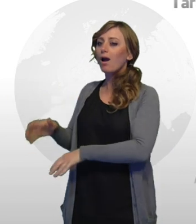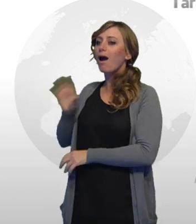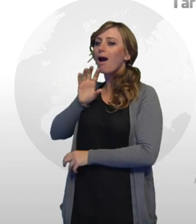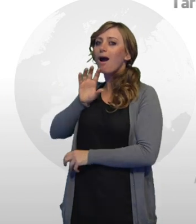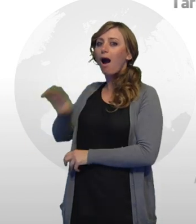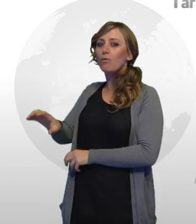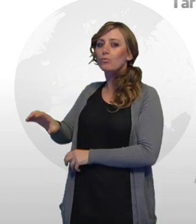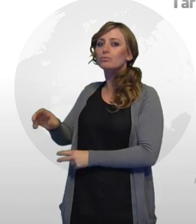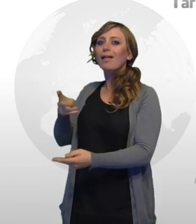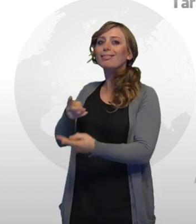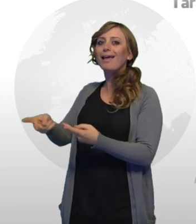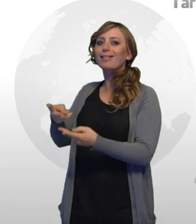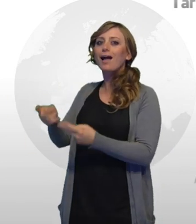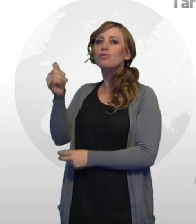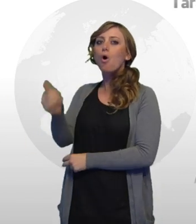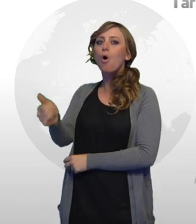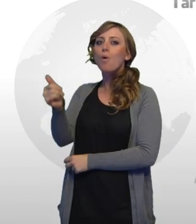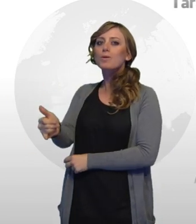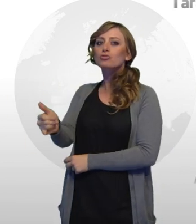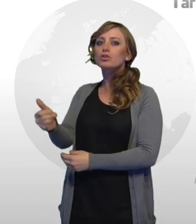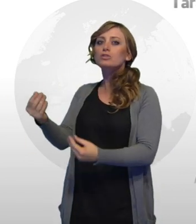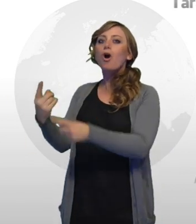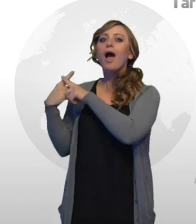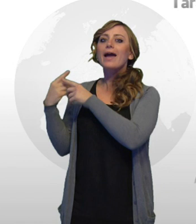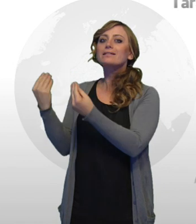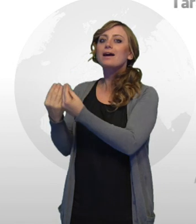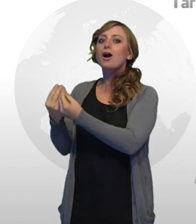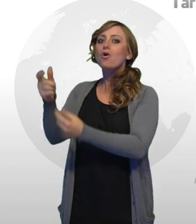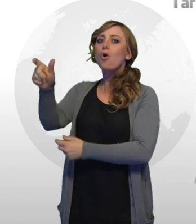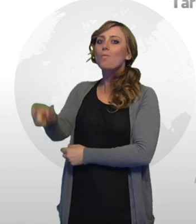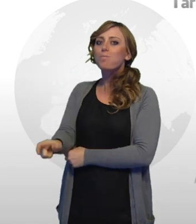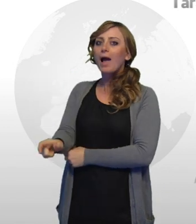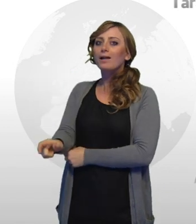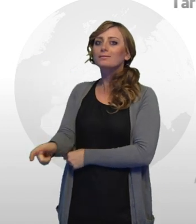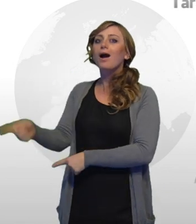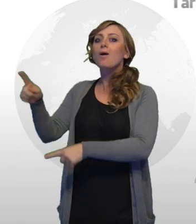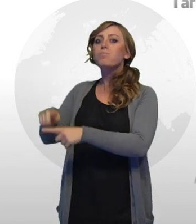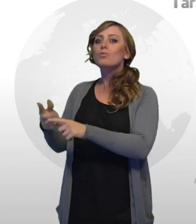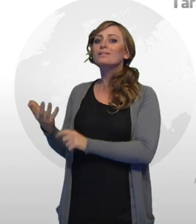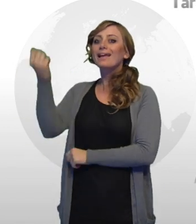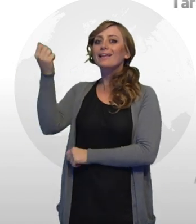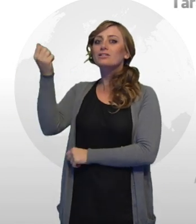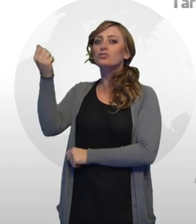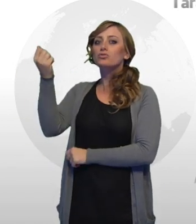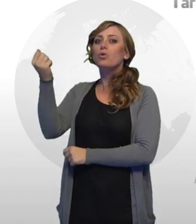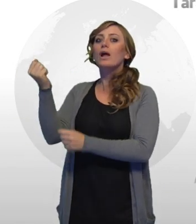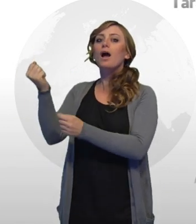perché responsabile dei reati di tentato omicidio nei confronti della sua ex convivente,